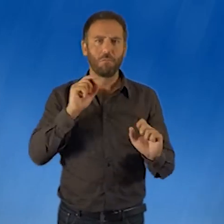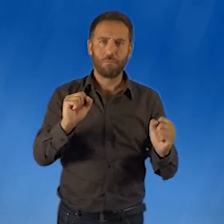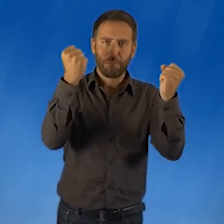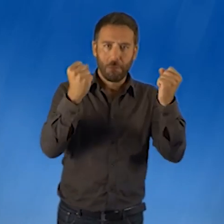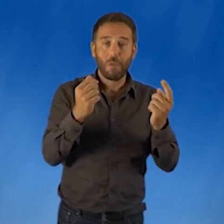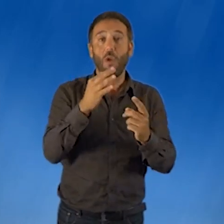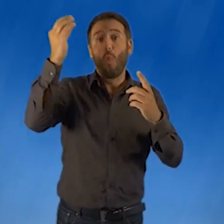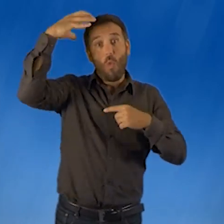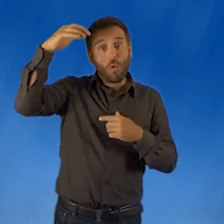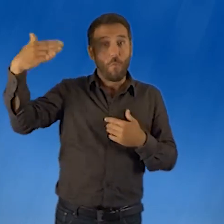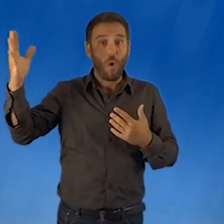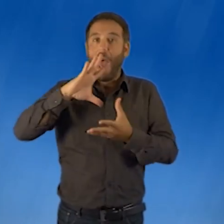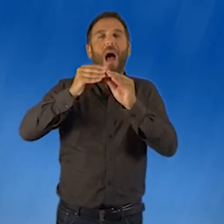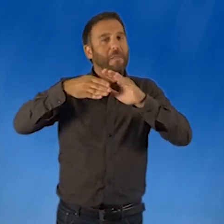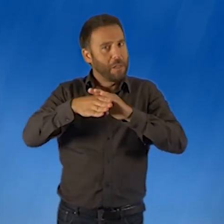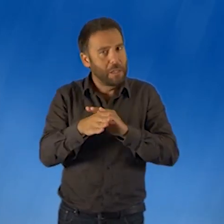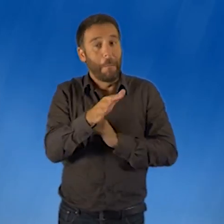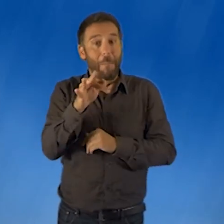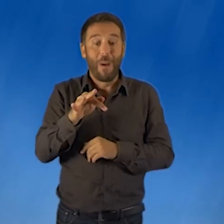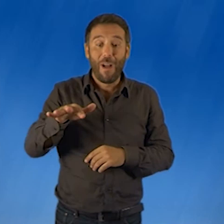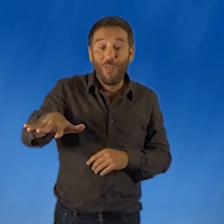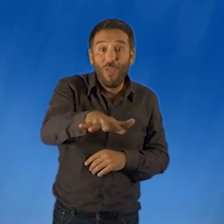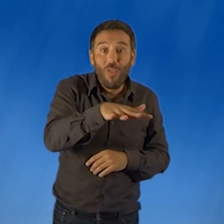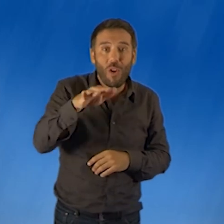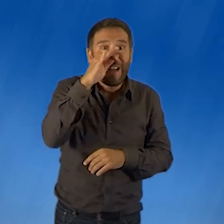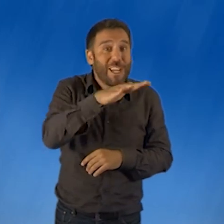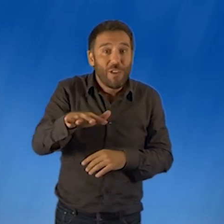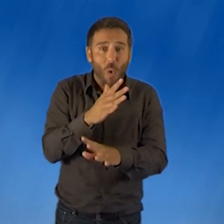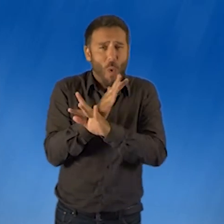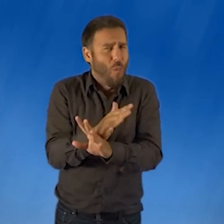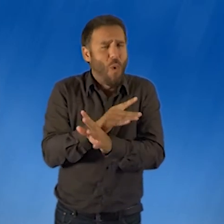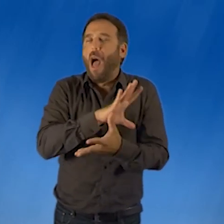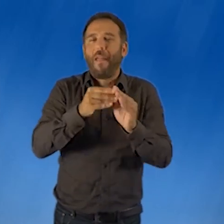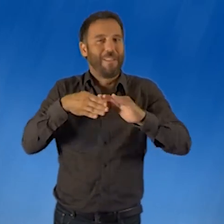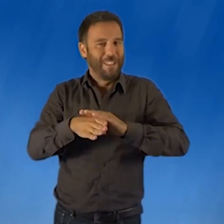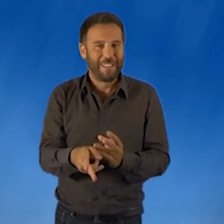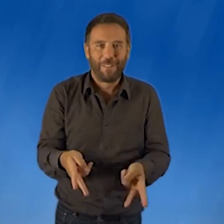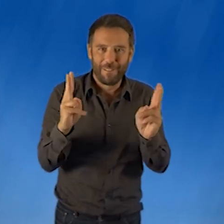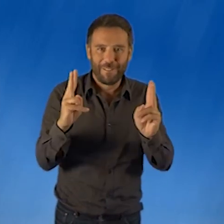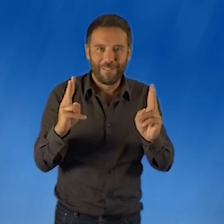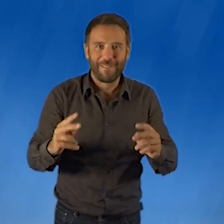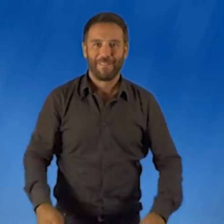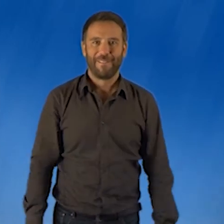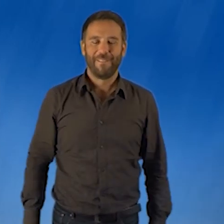accesibles, puesto de vigilancia y salvamento, duchas exteriores accesibles y zona infantil accesible.